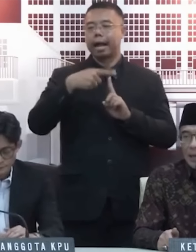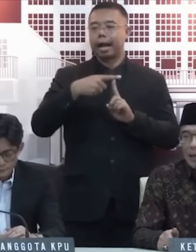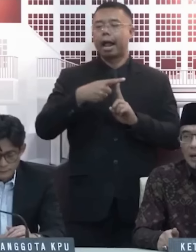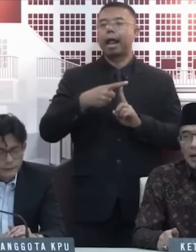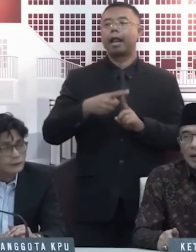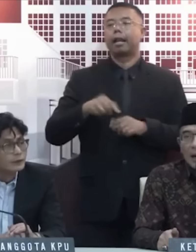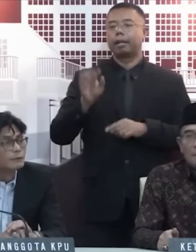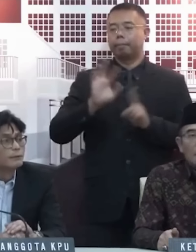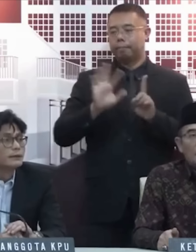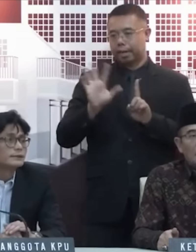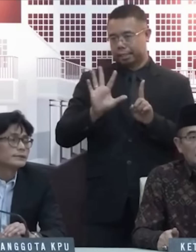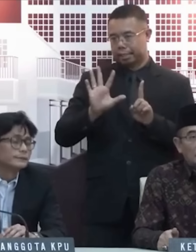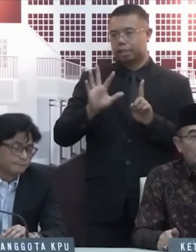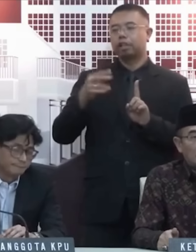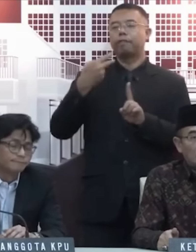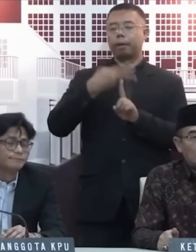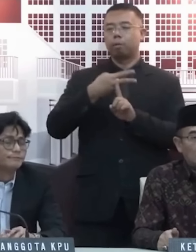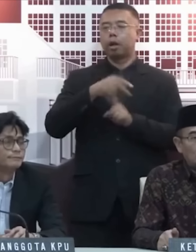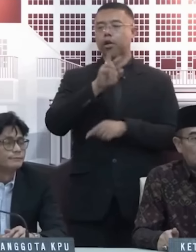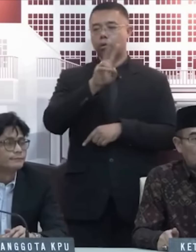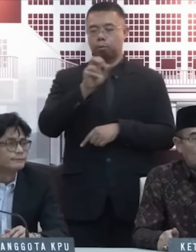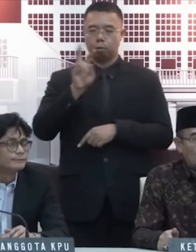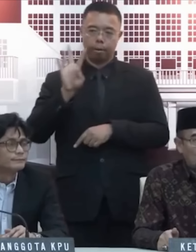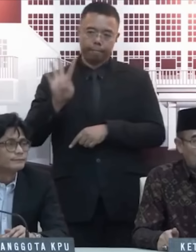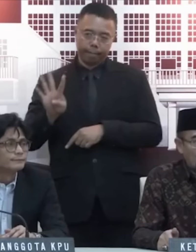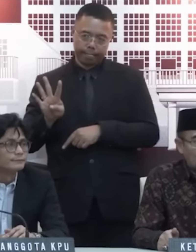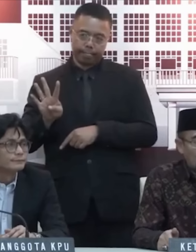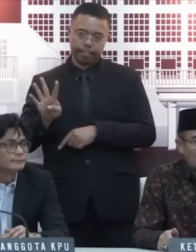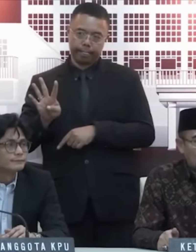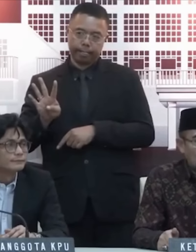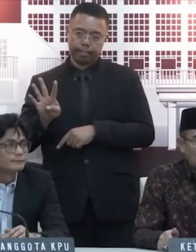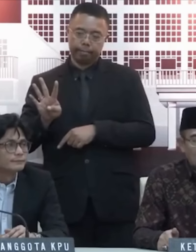14 Februari 2024.